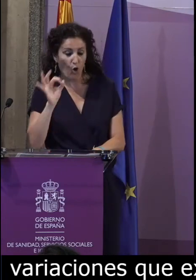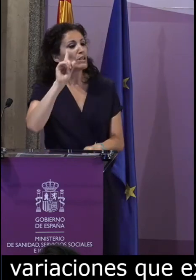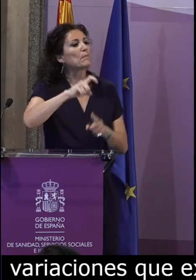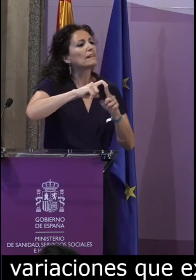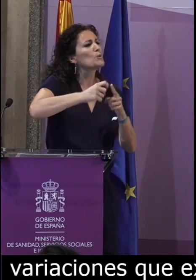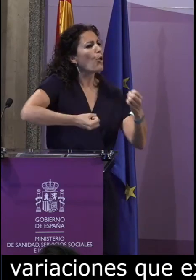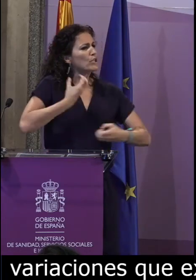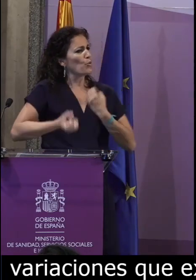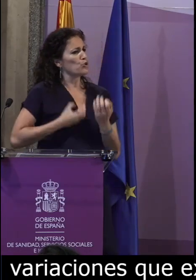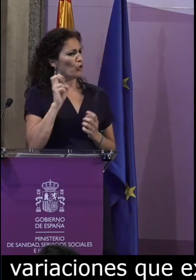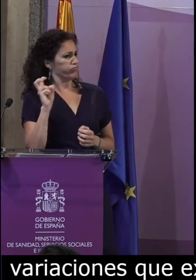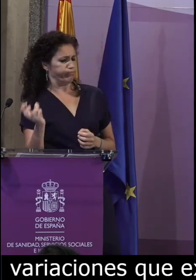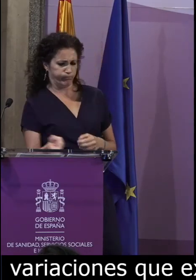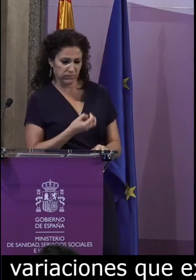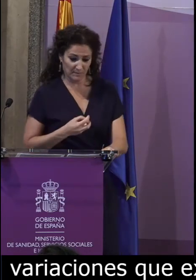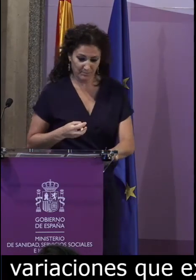generacionales,